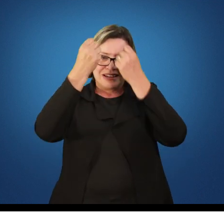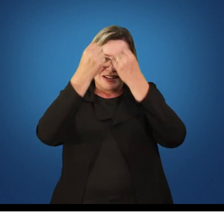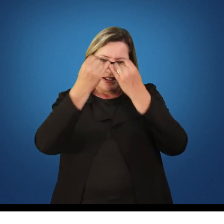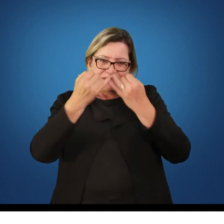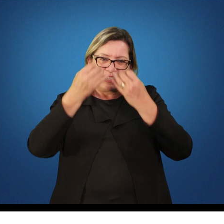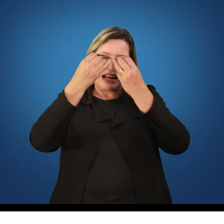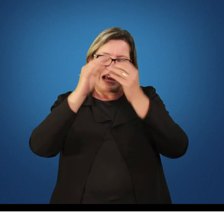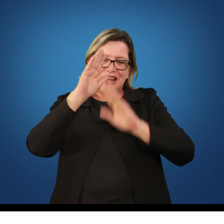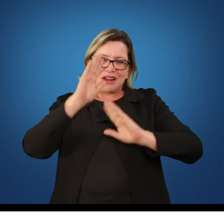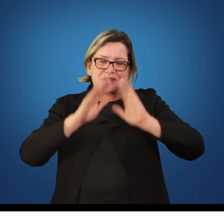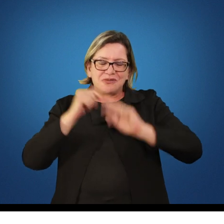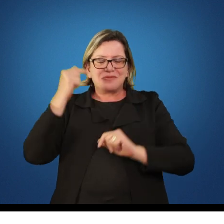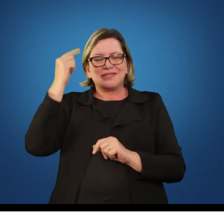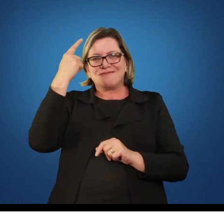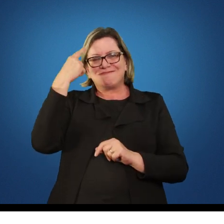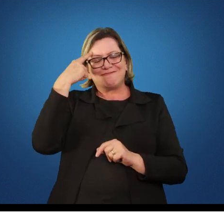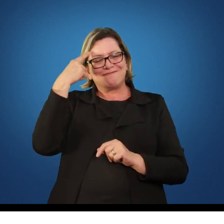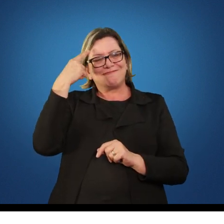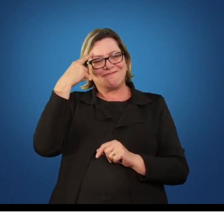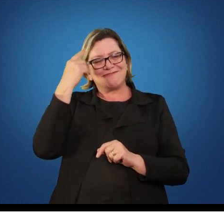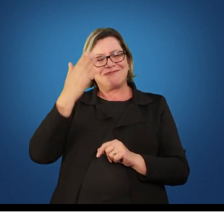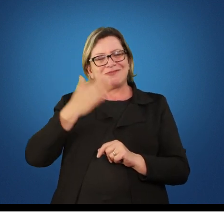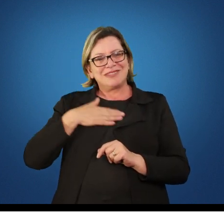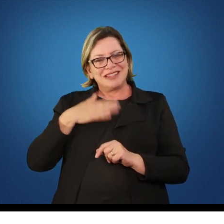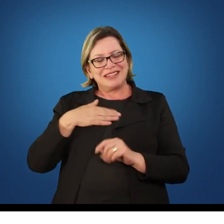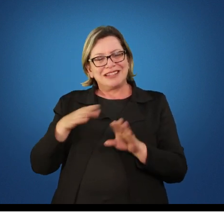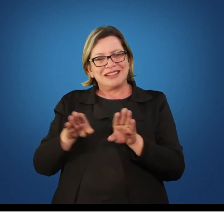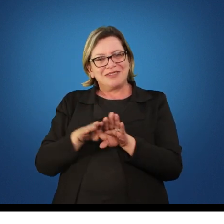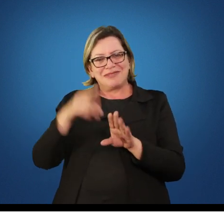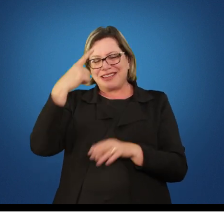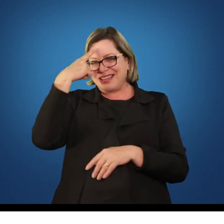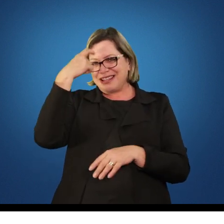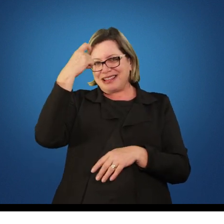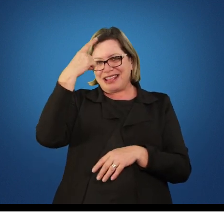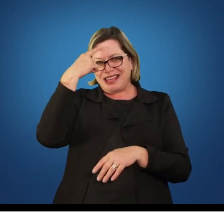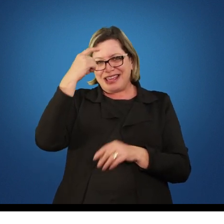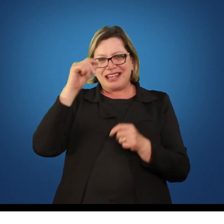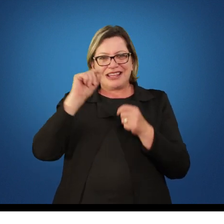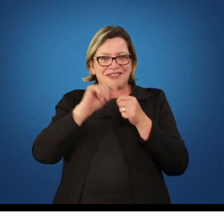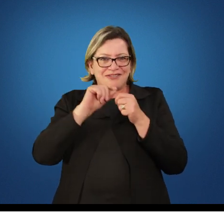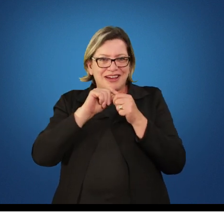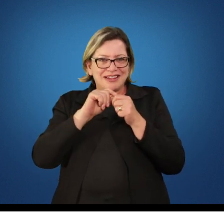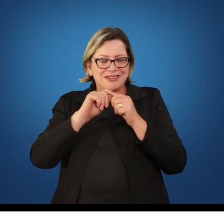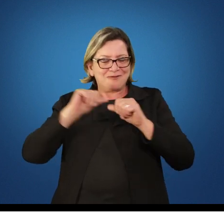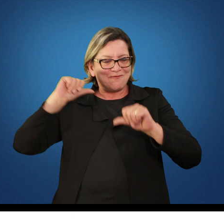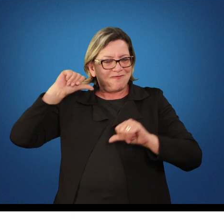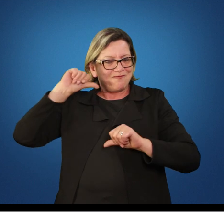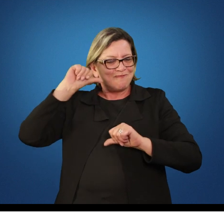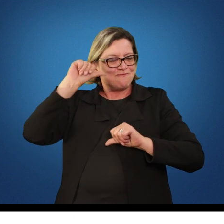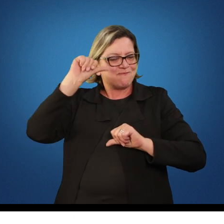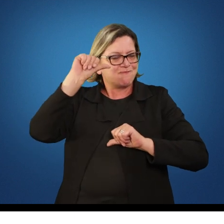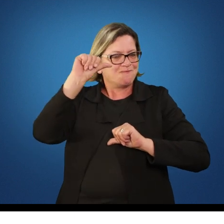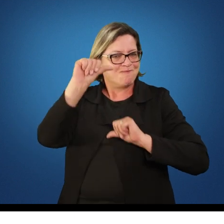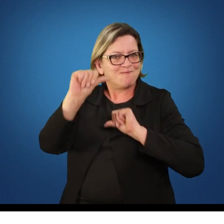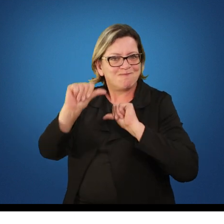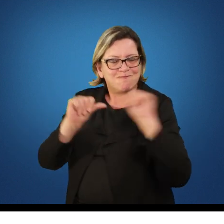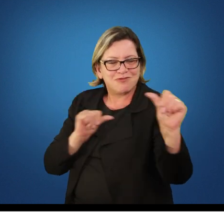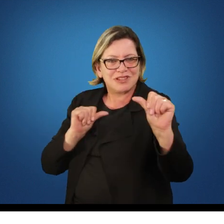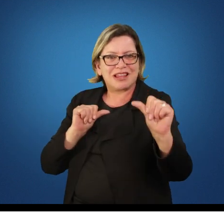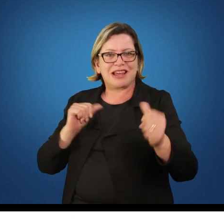pensamentos meus alguns pensamentos que levam a quebrar paradigmas que já estão aí há muitos anos